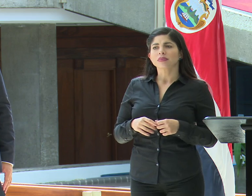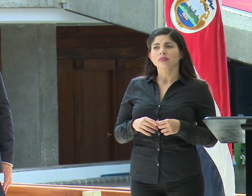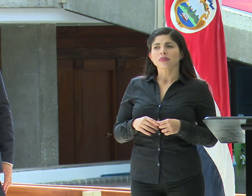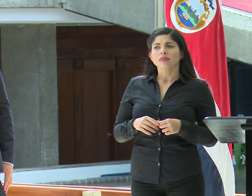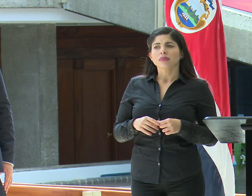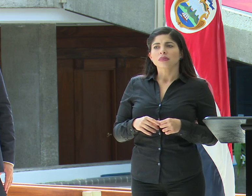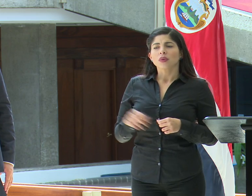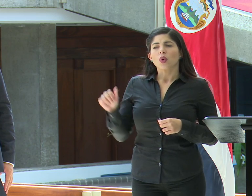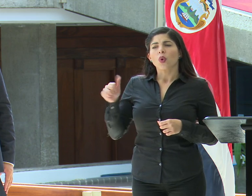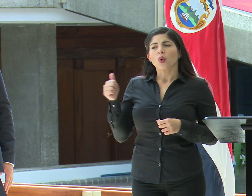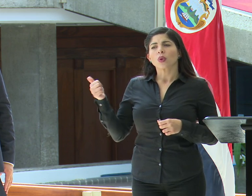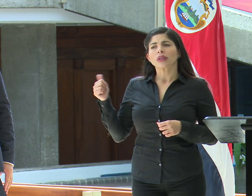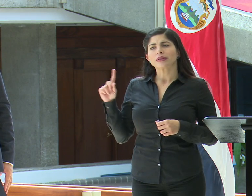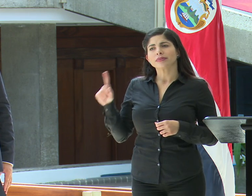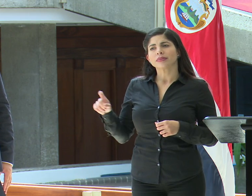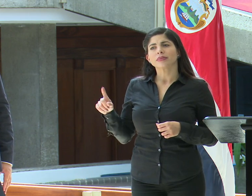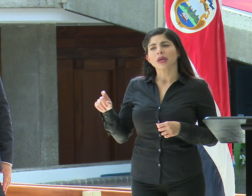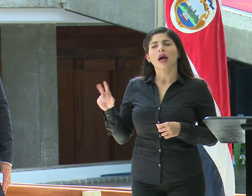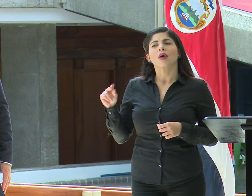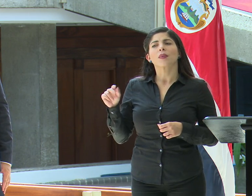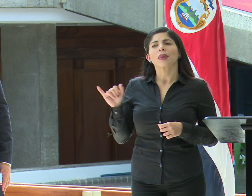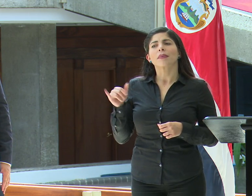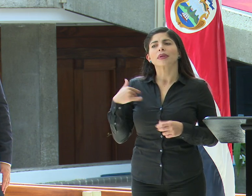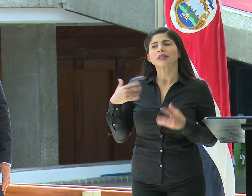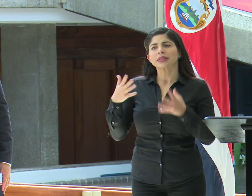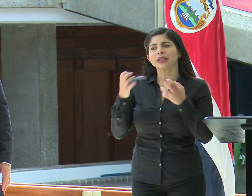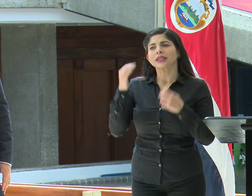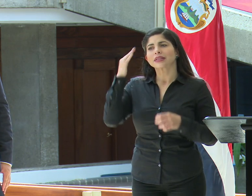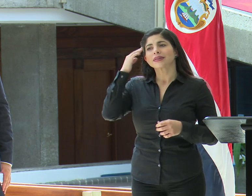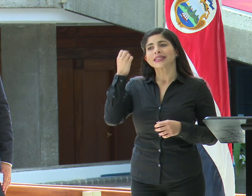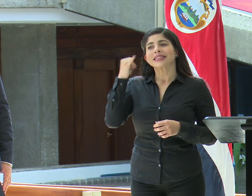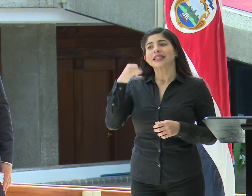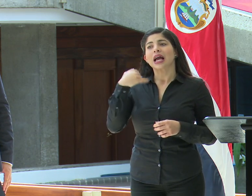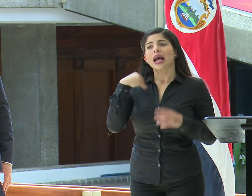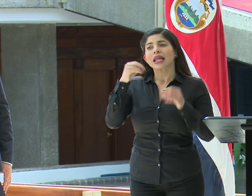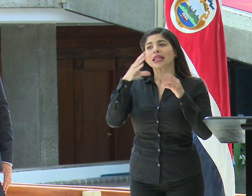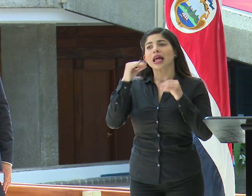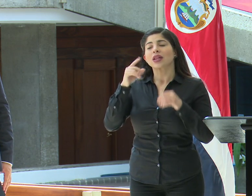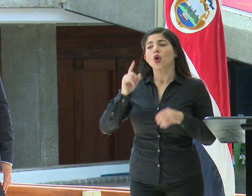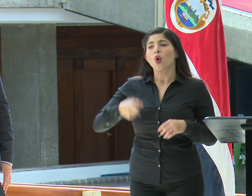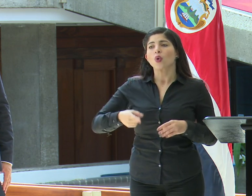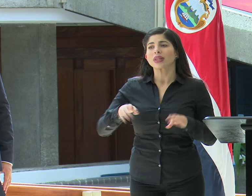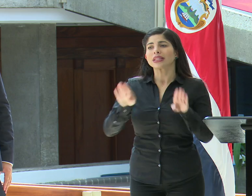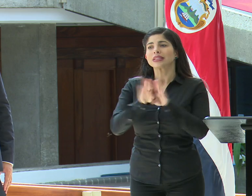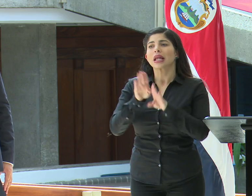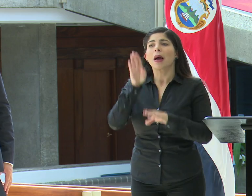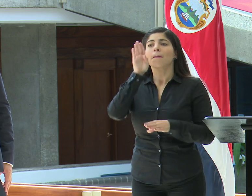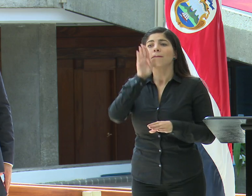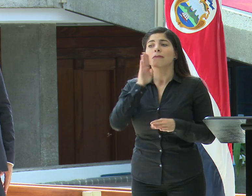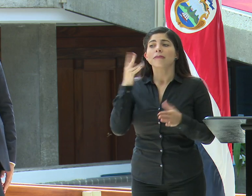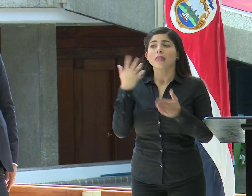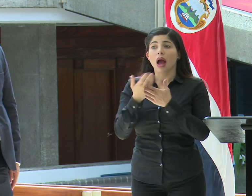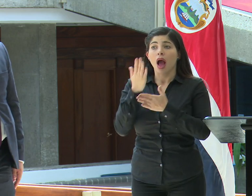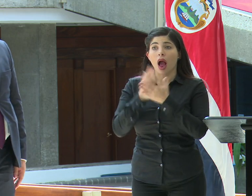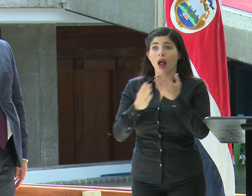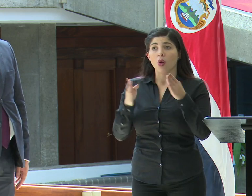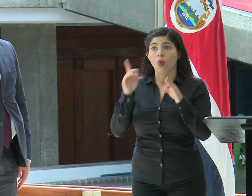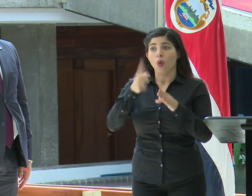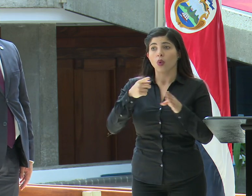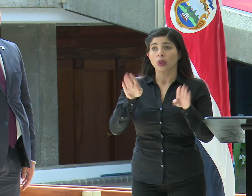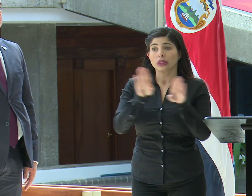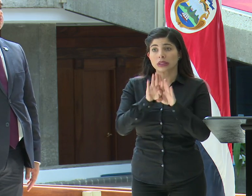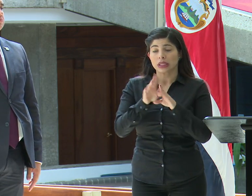Y las otras consultas, también quisiera saber si tienen los datos de las órdenes de cierre a bares hasta el momento y si se va a